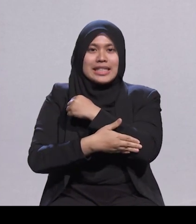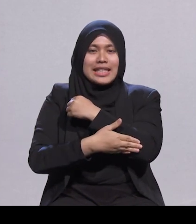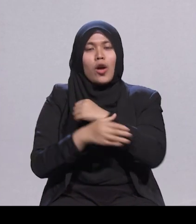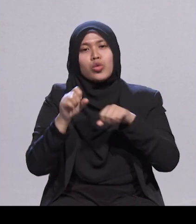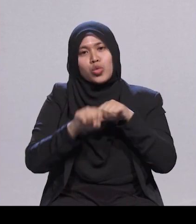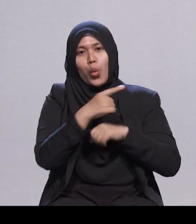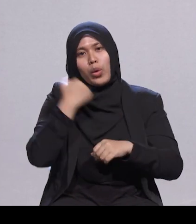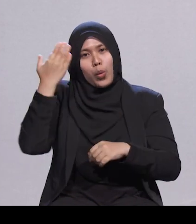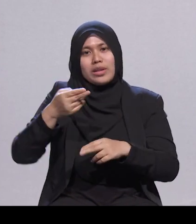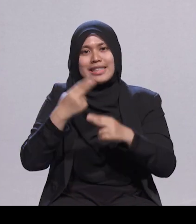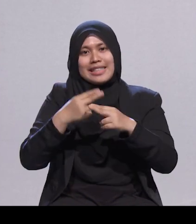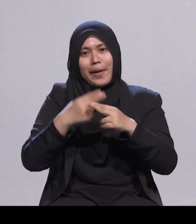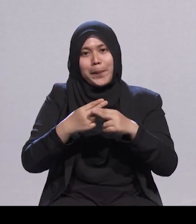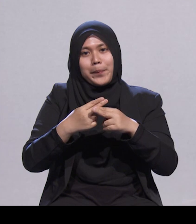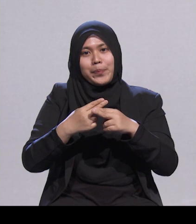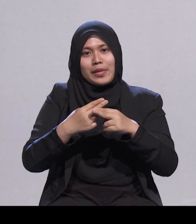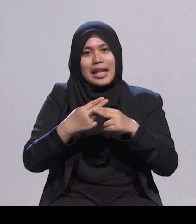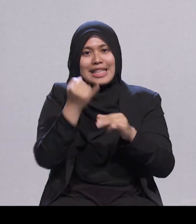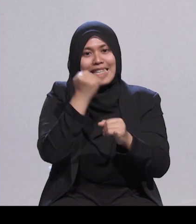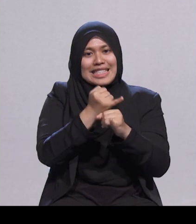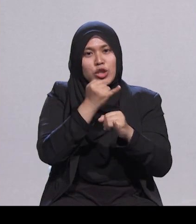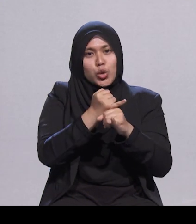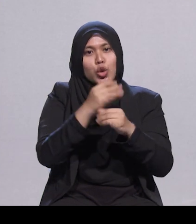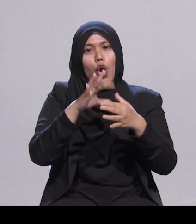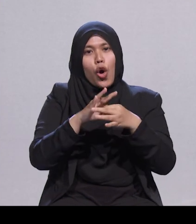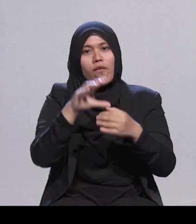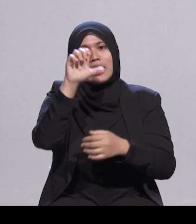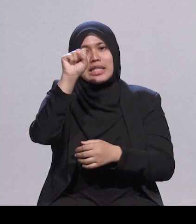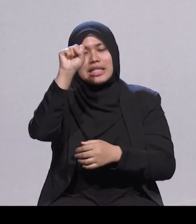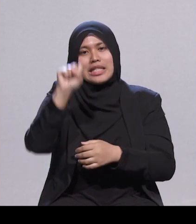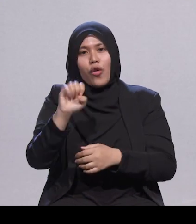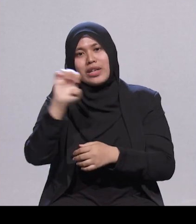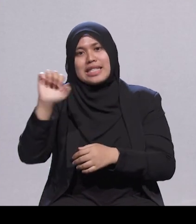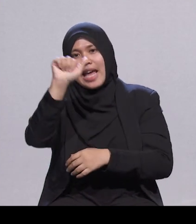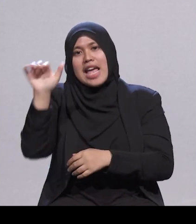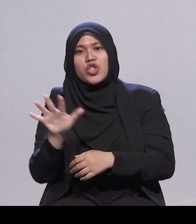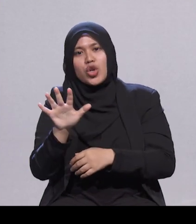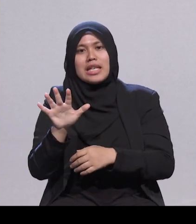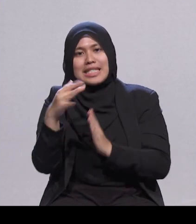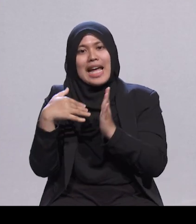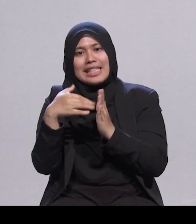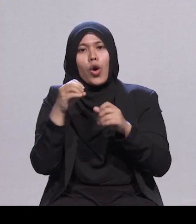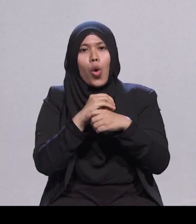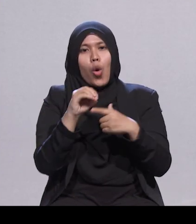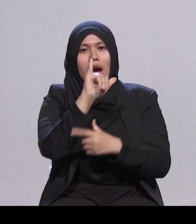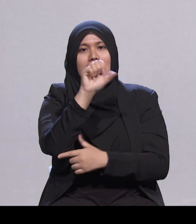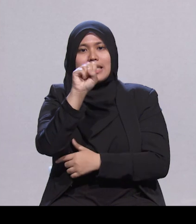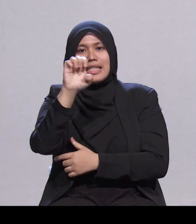kita akan menamakan Institut Pengajian Asia Tenggara atau ISIS atas nama beliau. Ia bakal